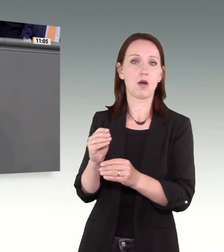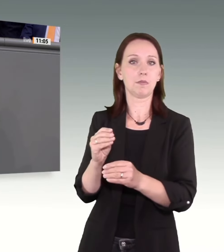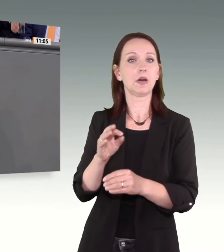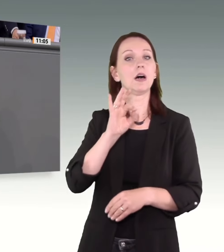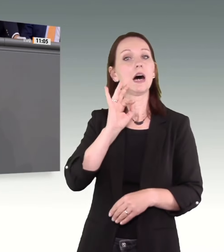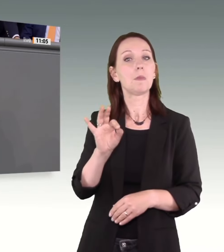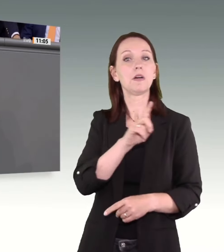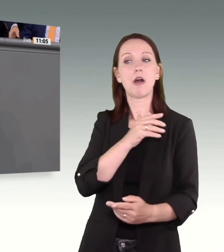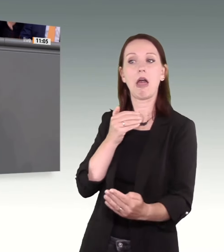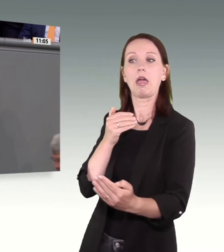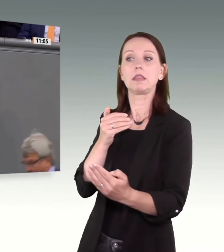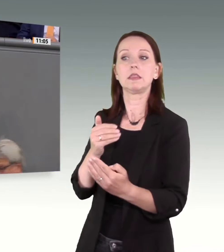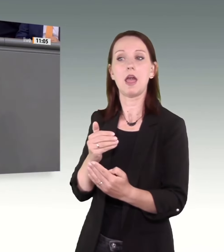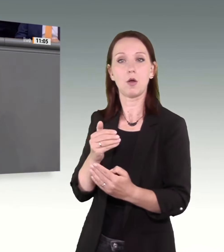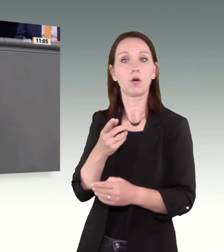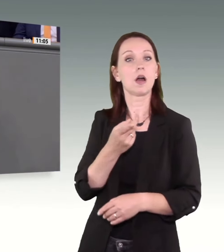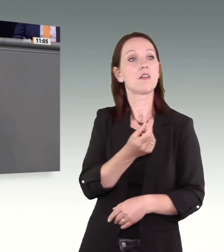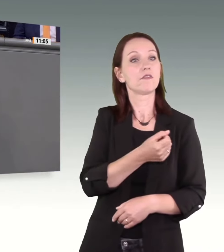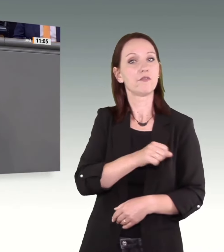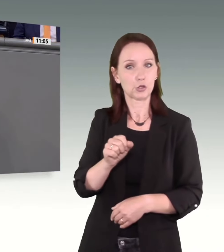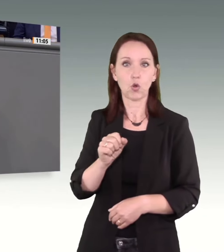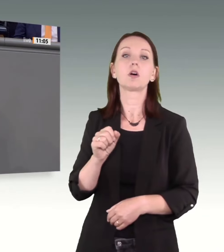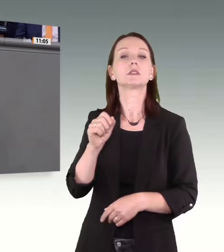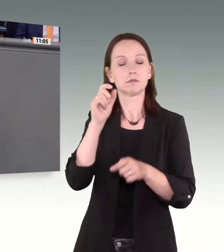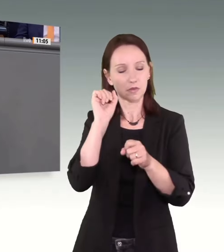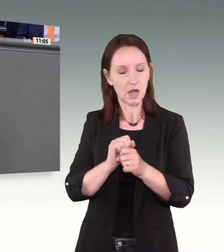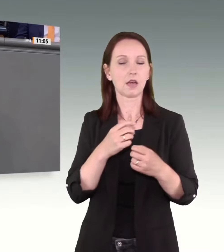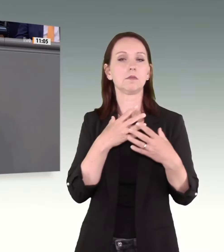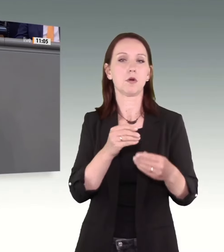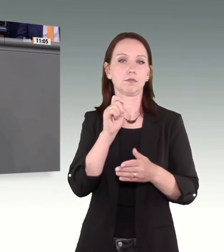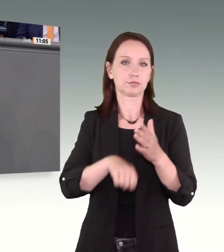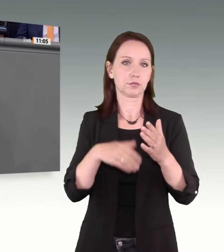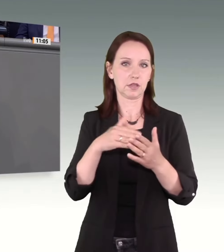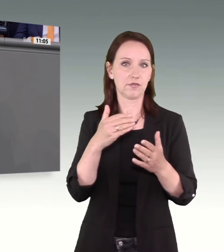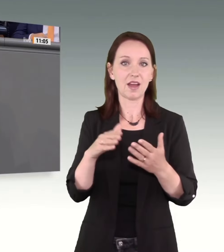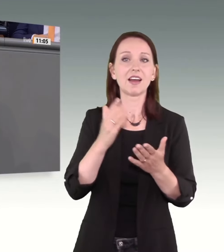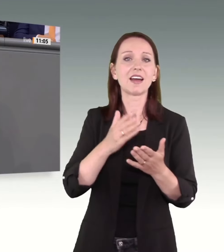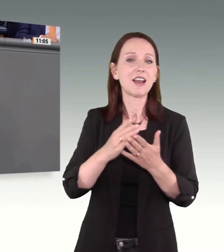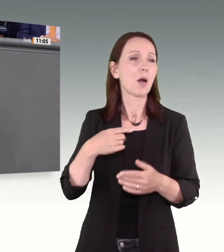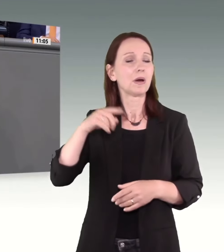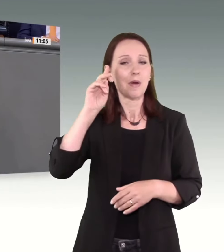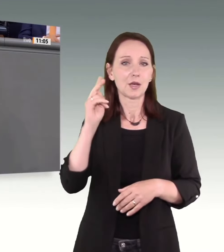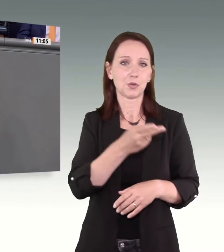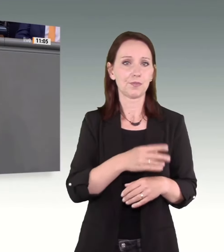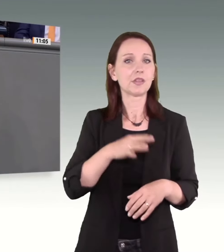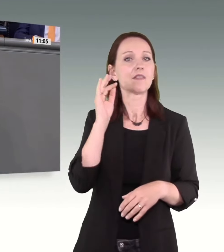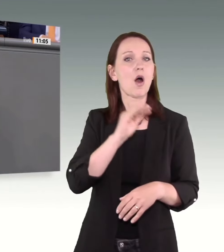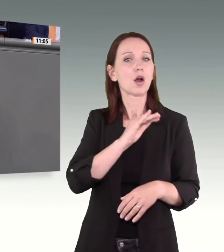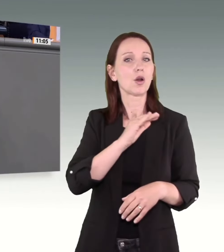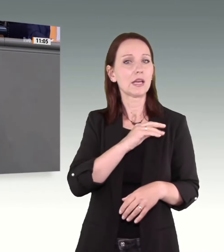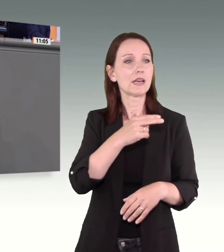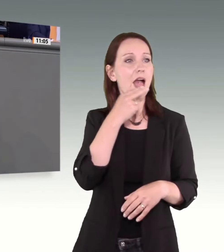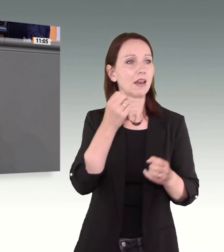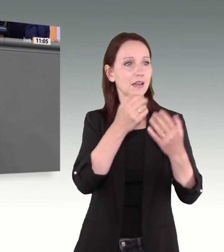Verstößen auch effektiv umgesetzt werden kann. Deswegen sind sich auch alle darüber einig, Frau Kollegin Henning-Plar von der FDP, dass es